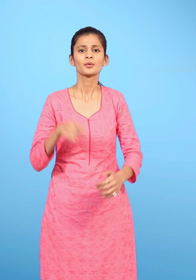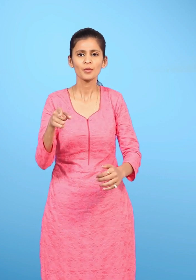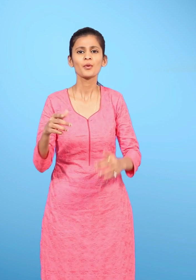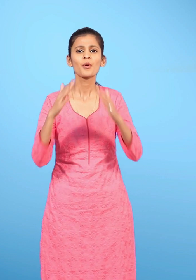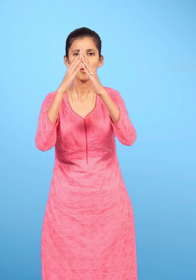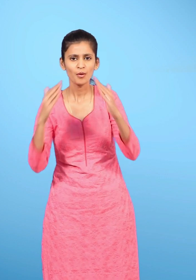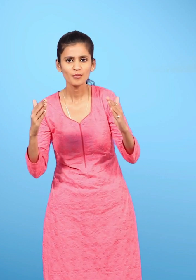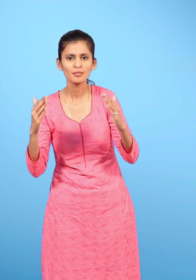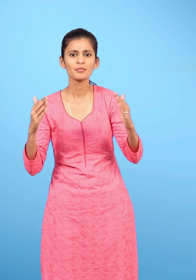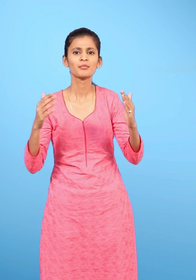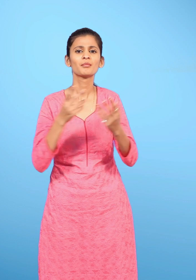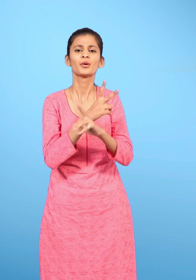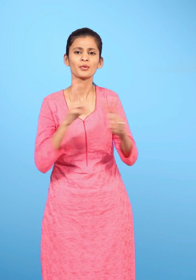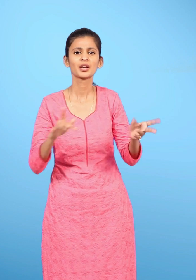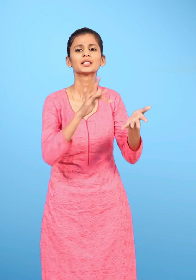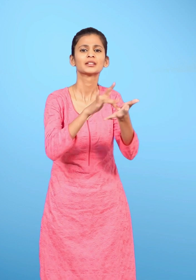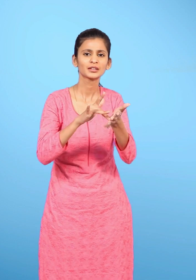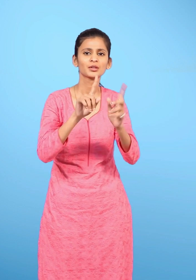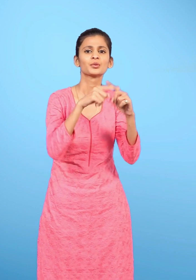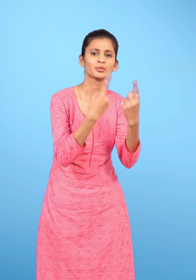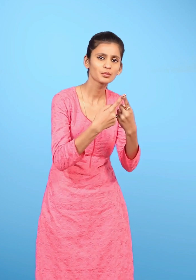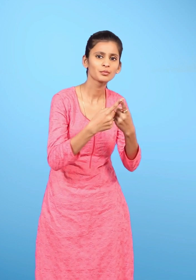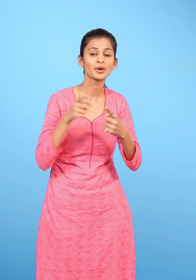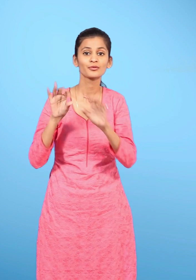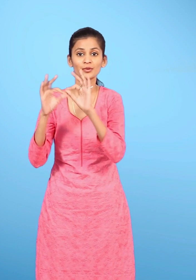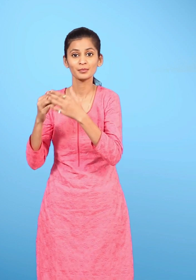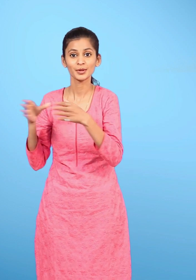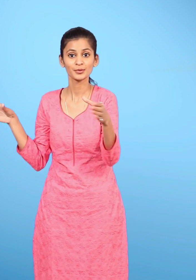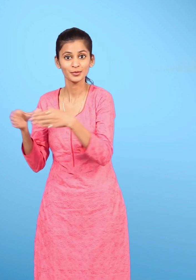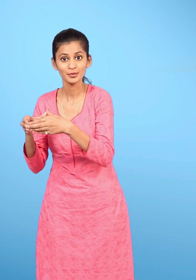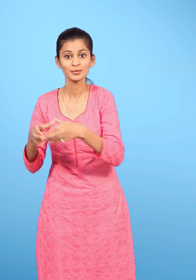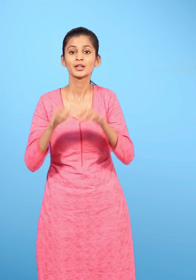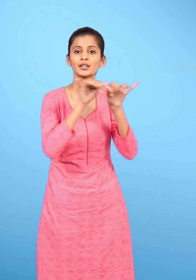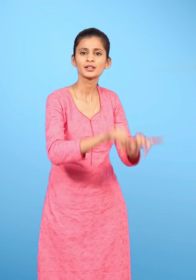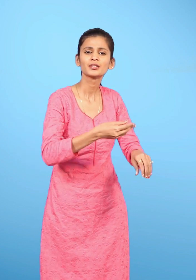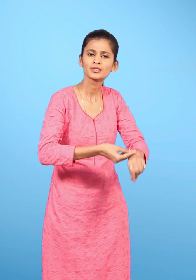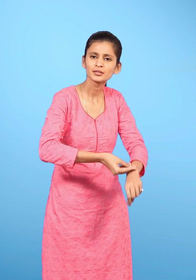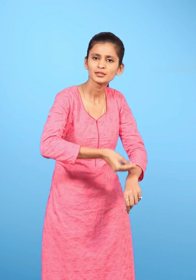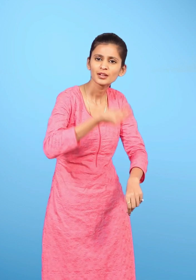क्या घर का कोई ऐसा हिस्सा है जिसमें घर के कुछ लोग ज्यादा समय बिताते हैं